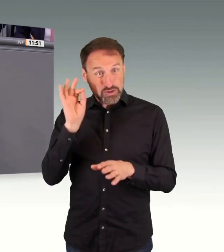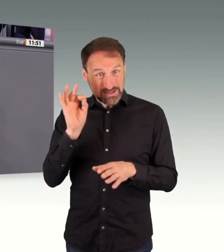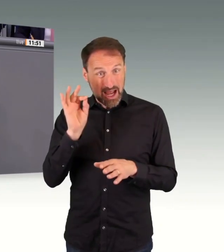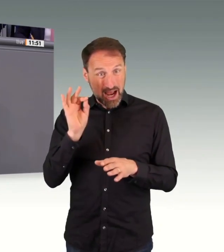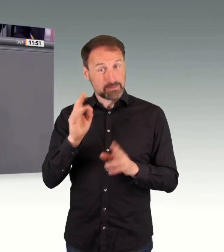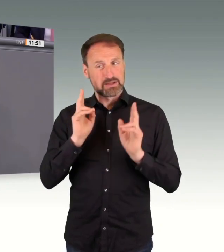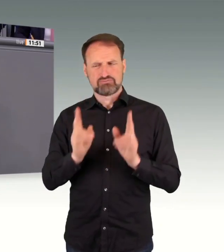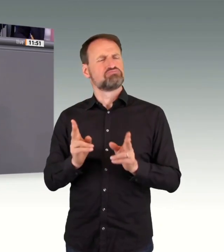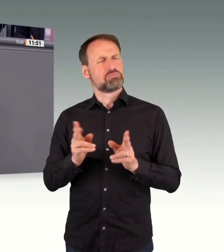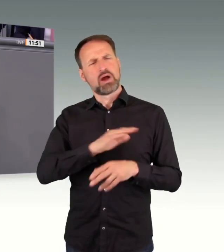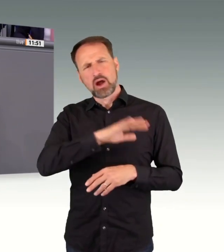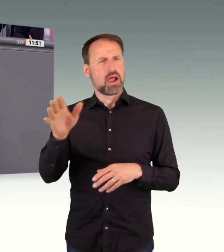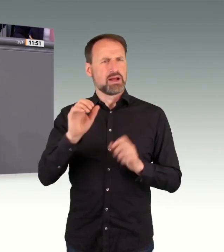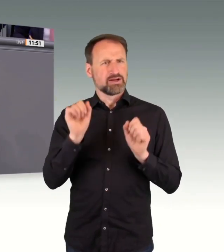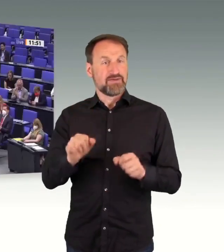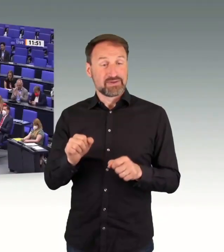Kolleginnen und Kollegen.